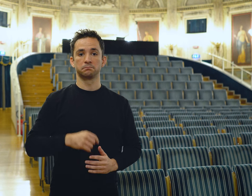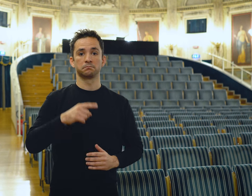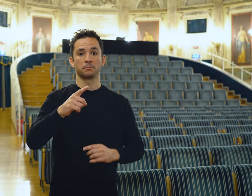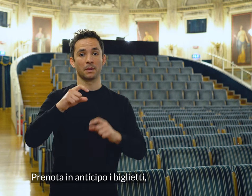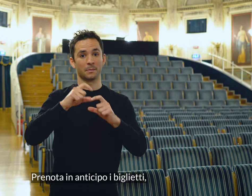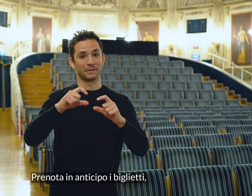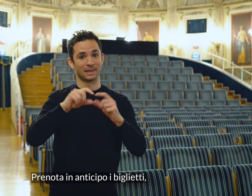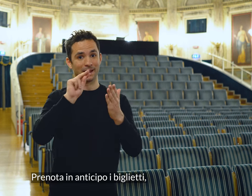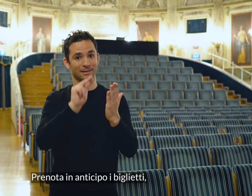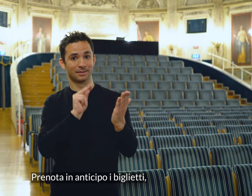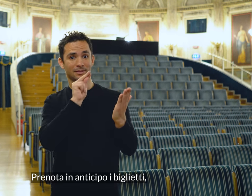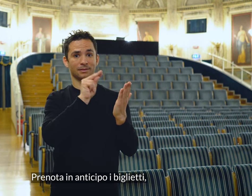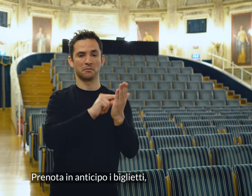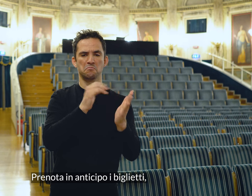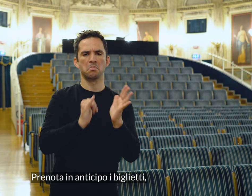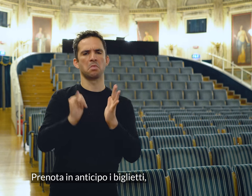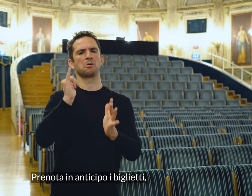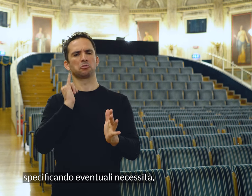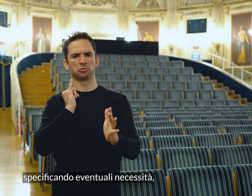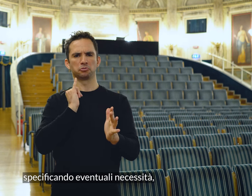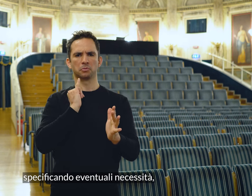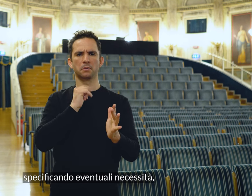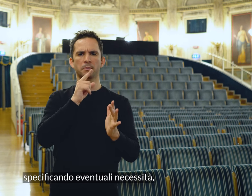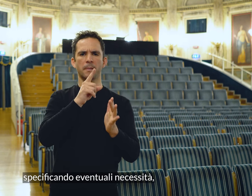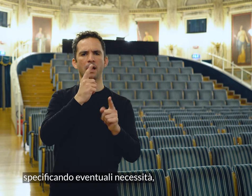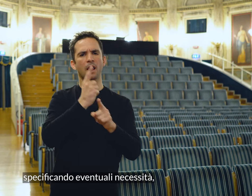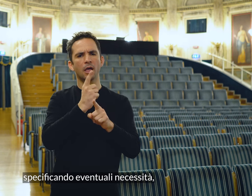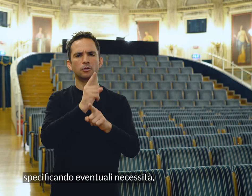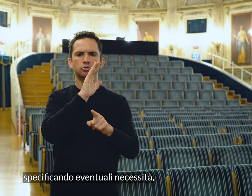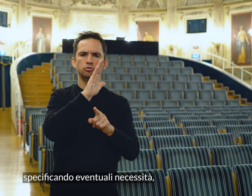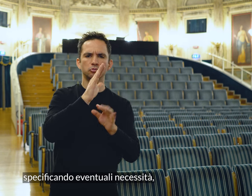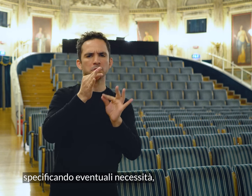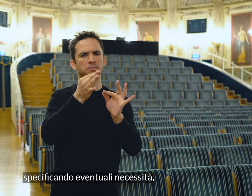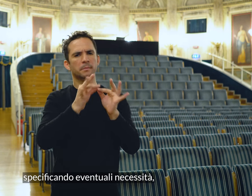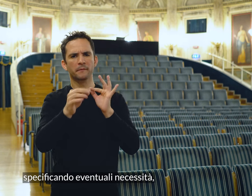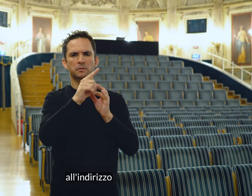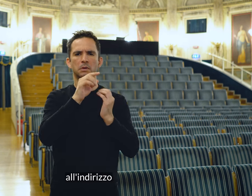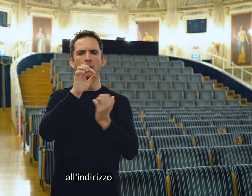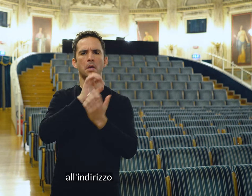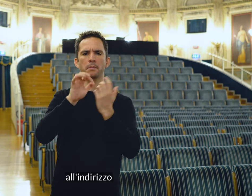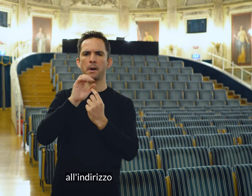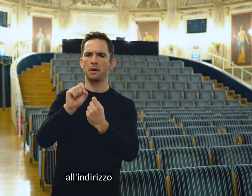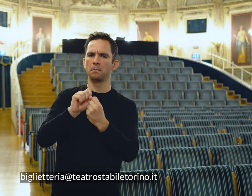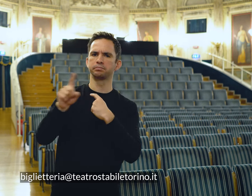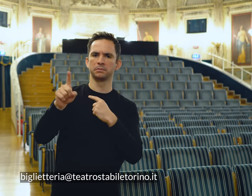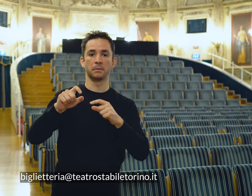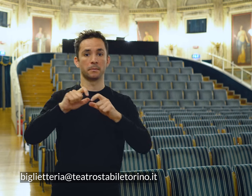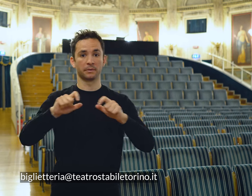Prenota in anticipo i biglietti specificando eventuali necessità all'indirizzo biglietteria